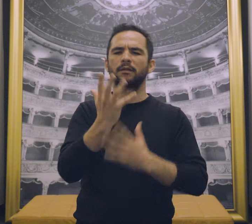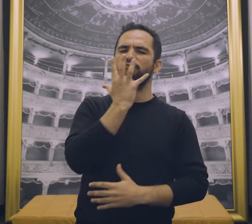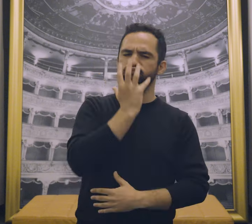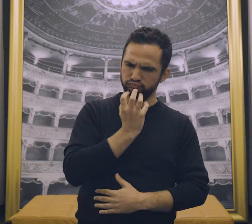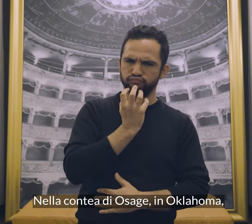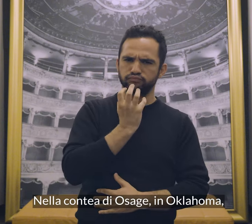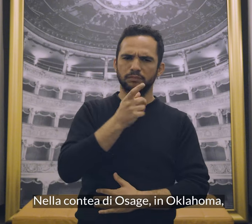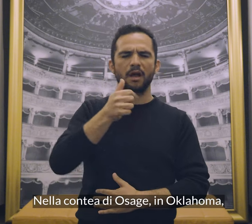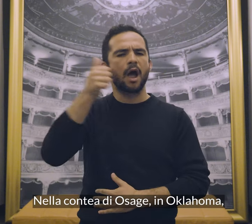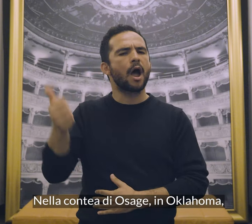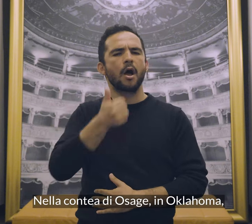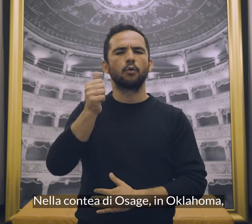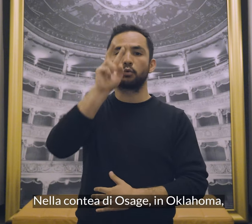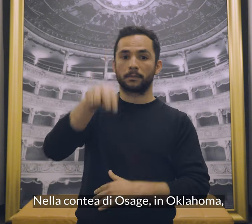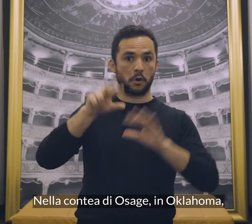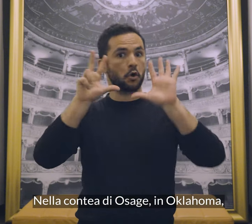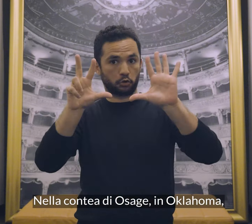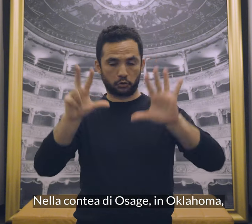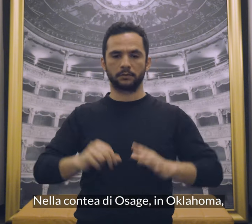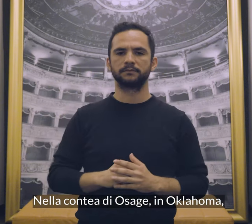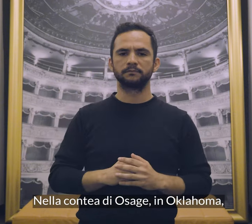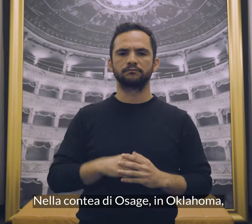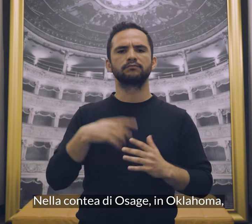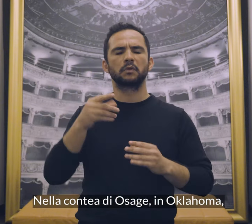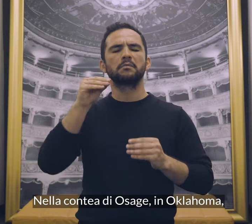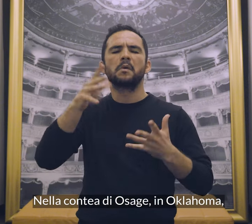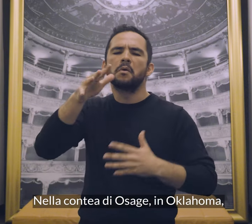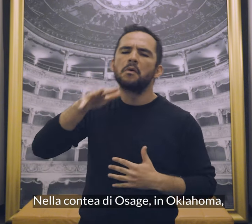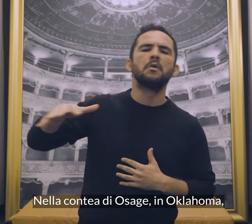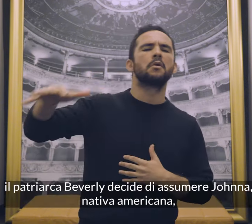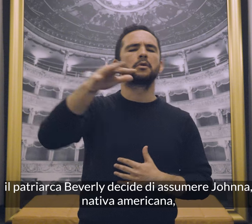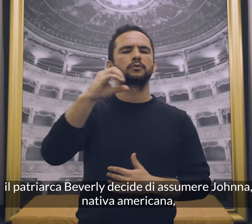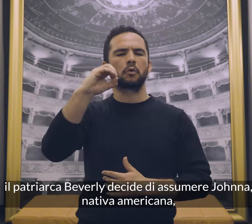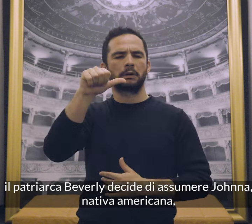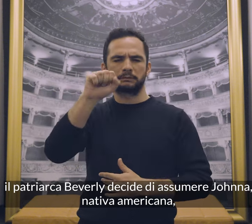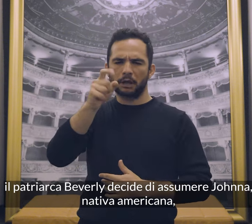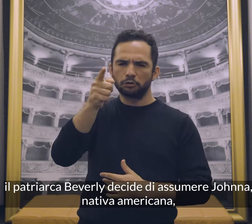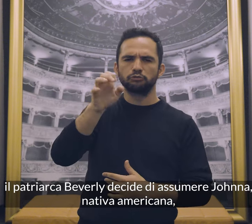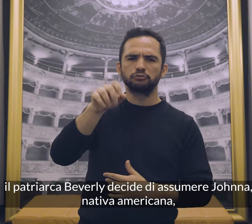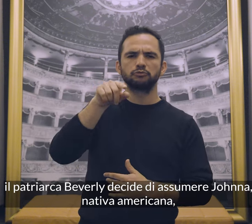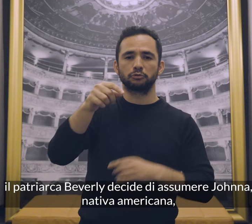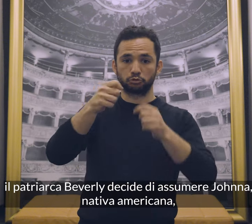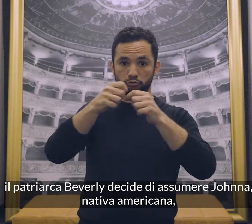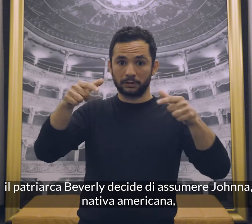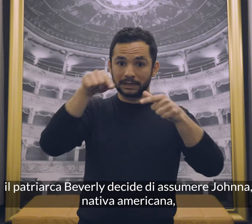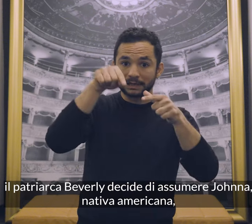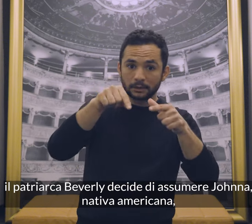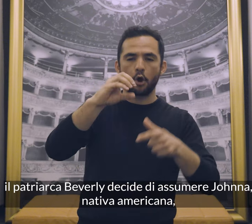Nella contea di Osage in Oklahoma, il patriarca Beverly decide di